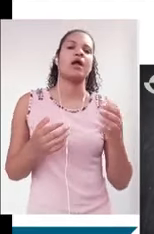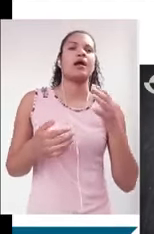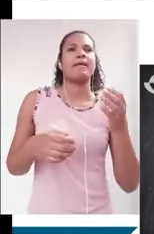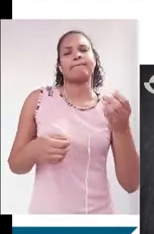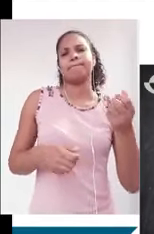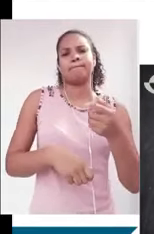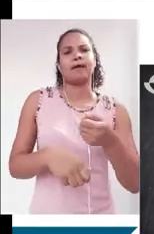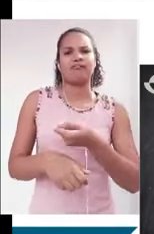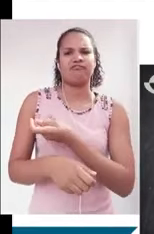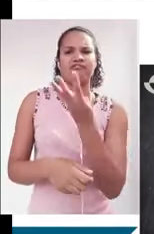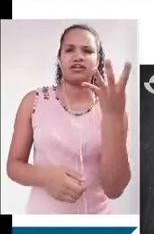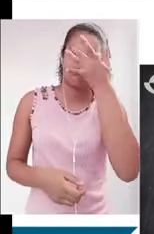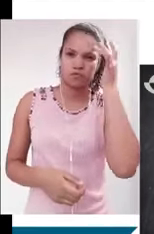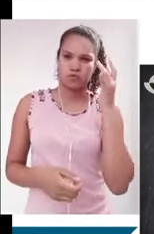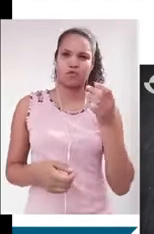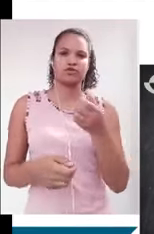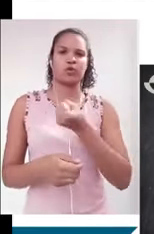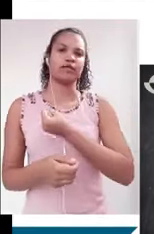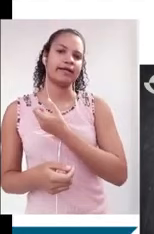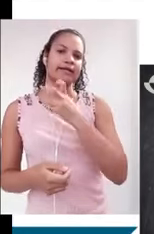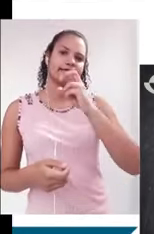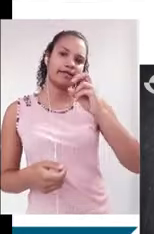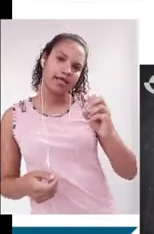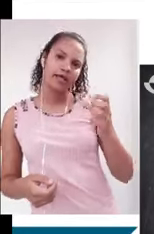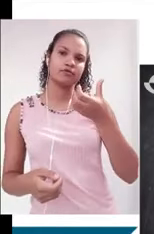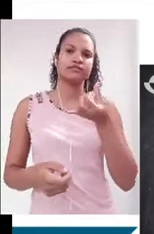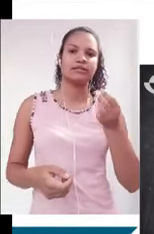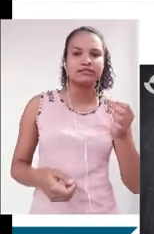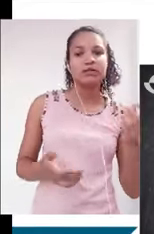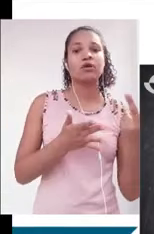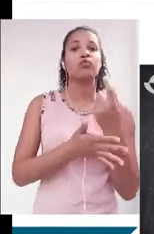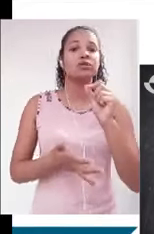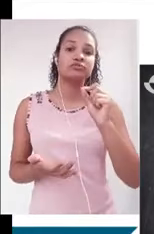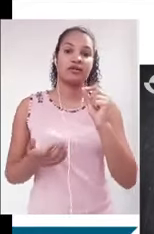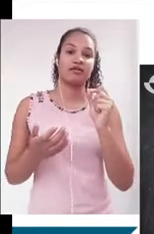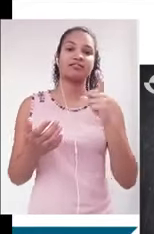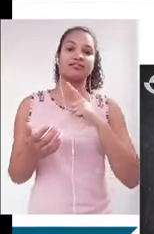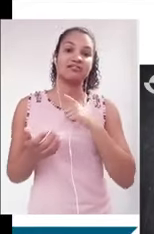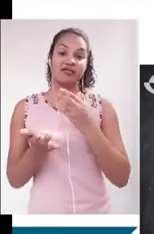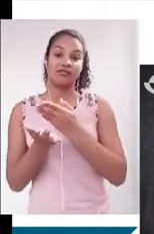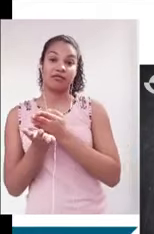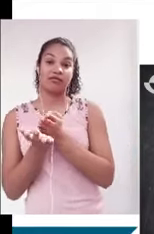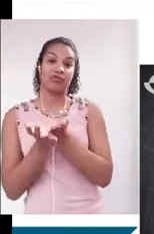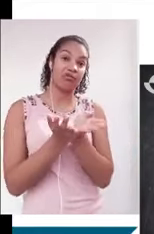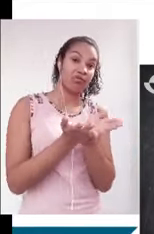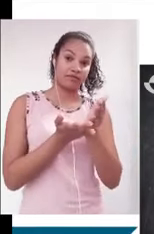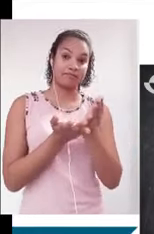500 e 600 é porque cometem um tipo de fuga temática que nós chamamos de parcial. Então é aquele candidato que até compreende